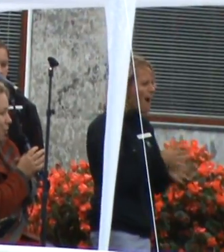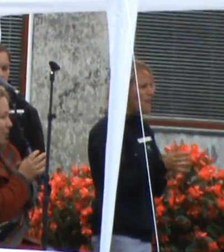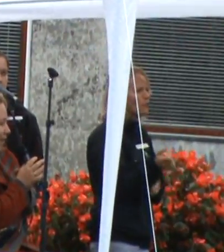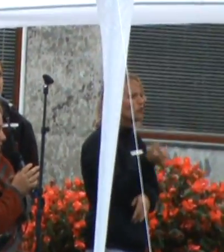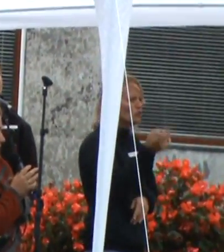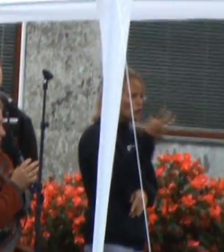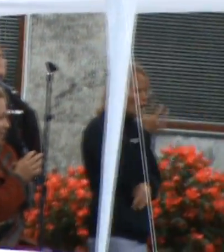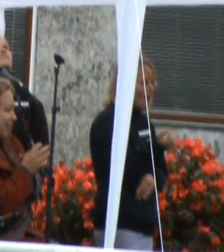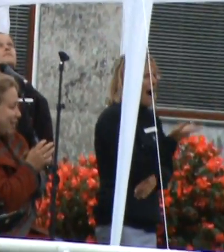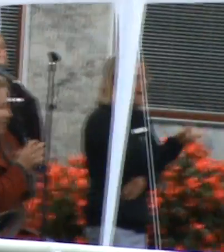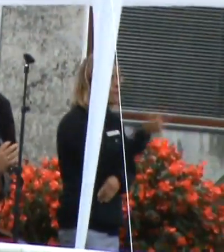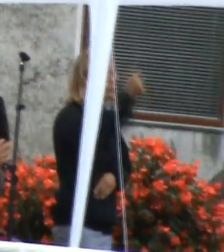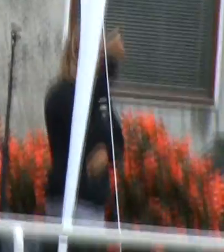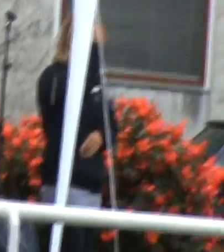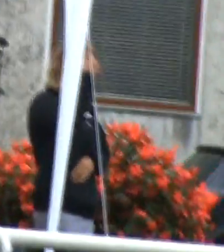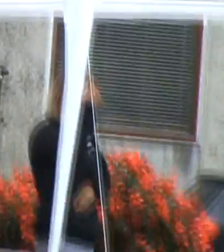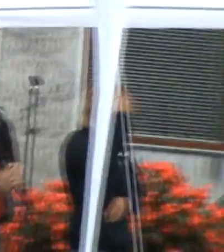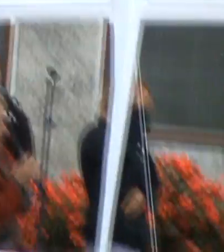egen kroppemme,